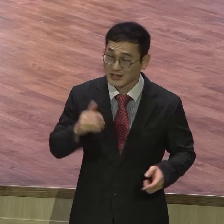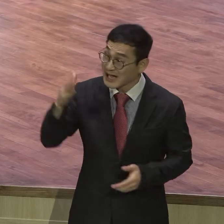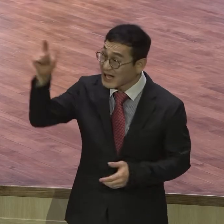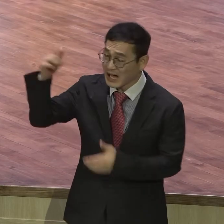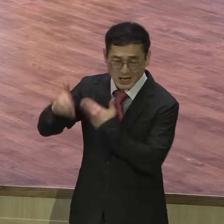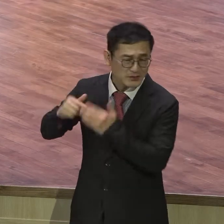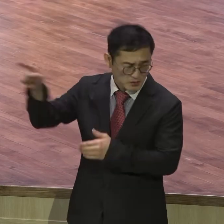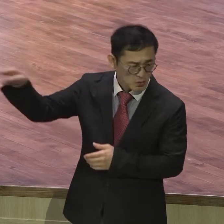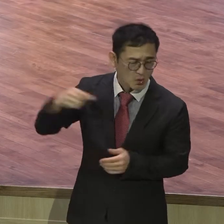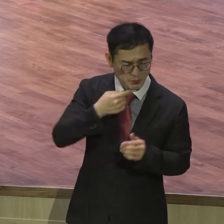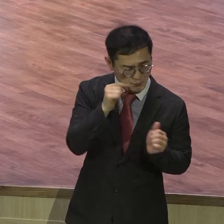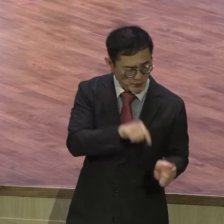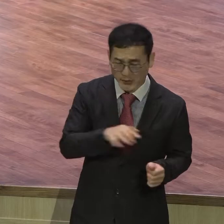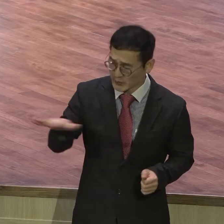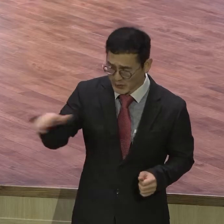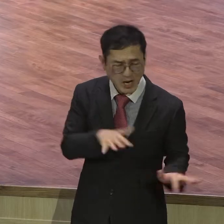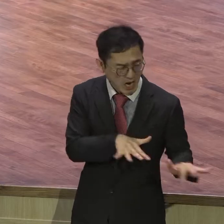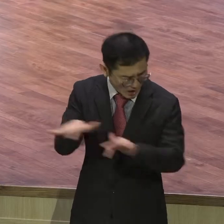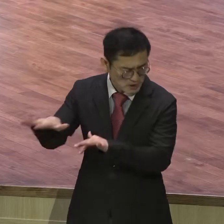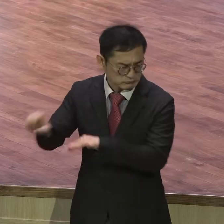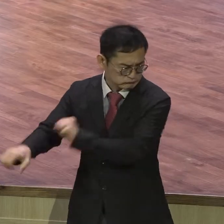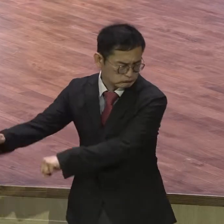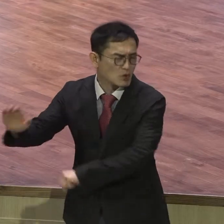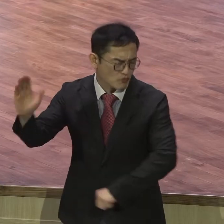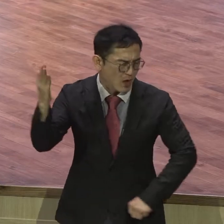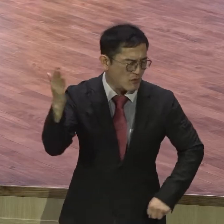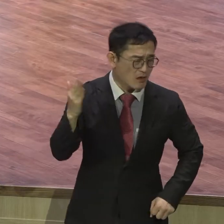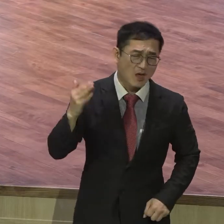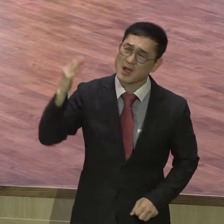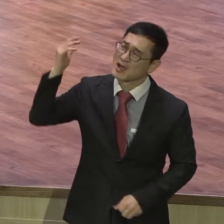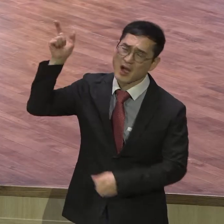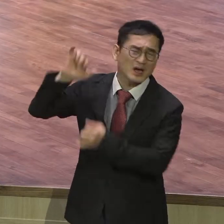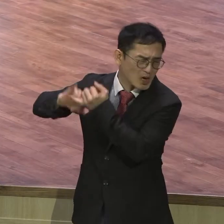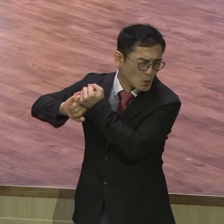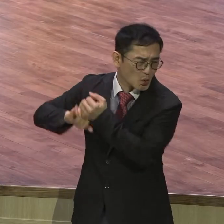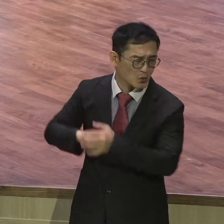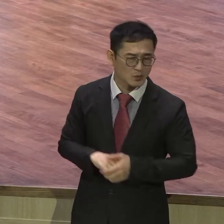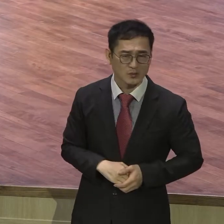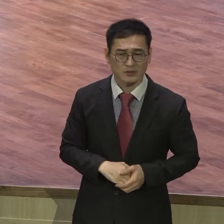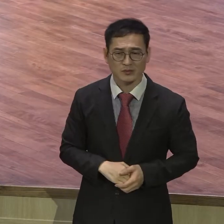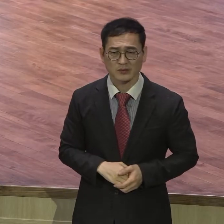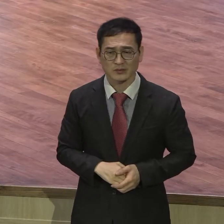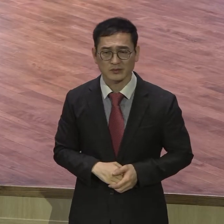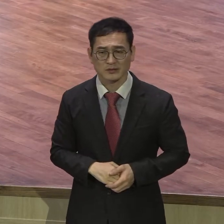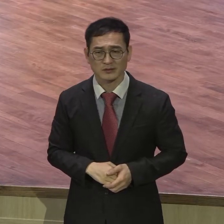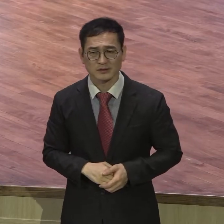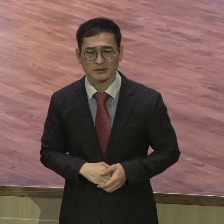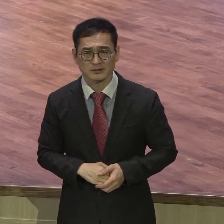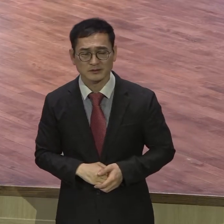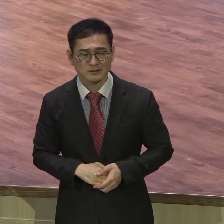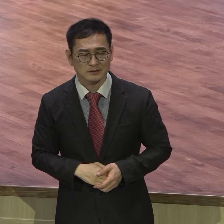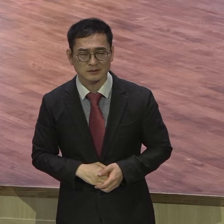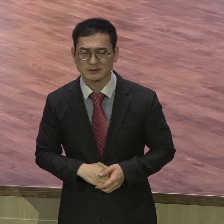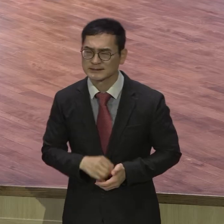그들이 그래도 우리가 확인 한번 해보자 열두 정탐꾼을 뽑아가지고 갔는데